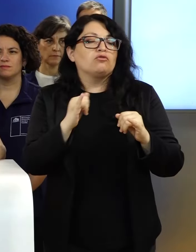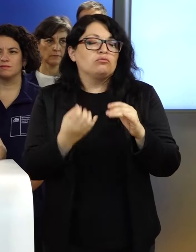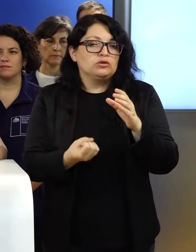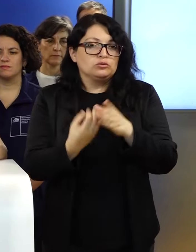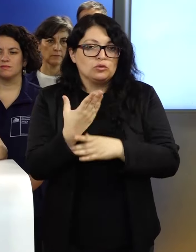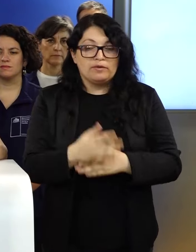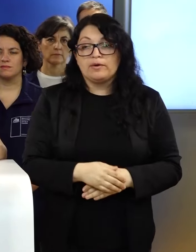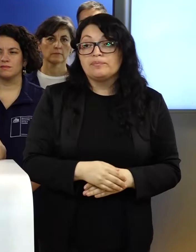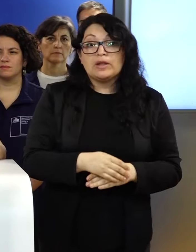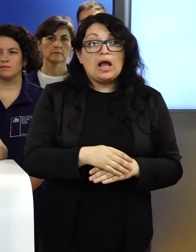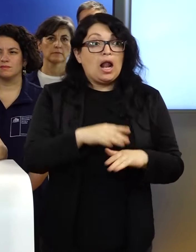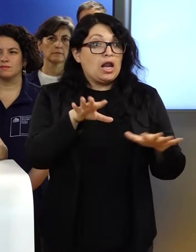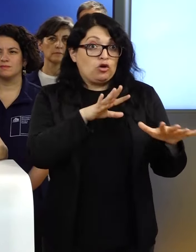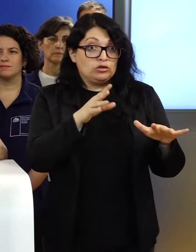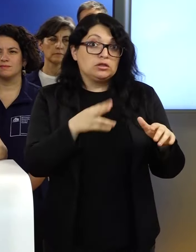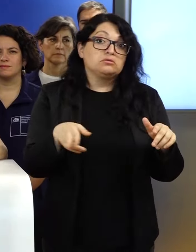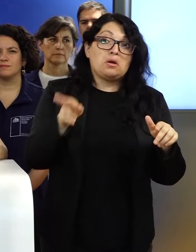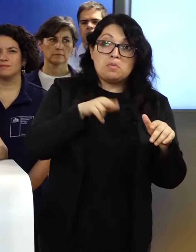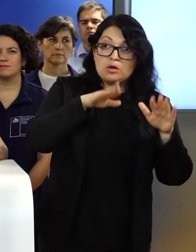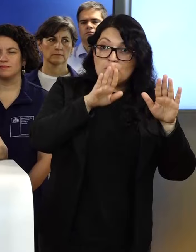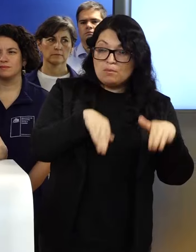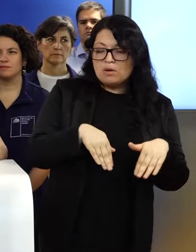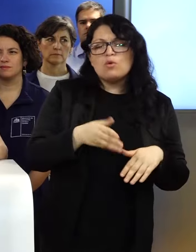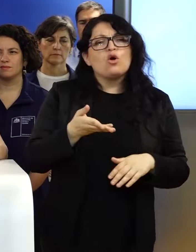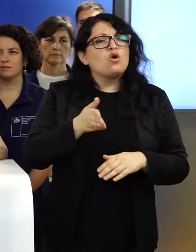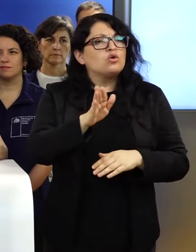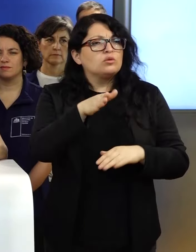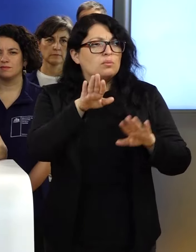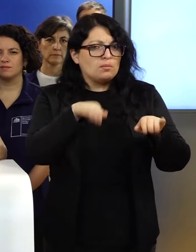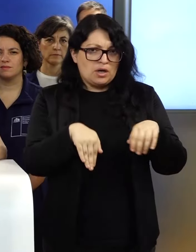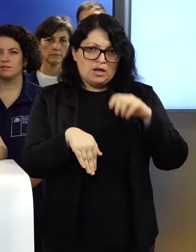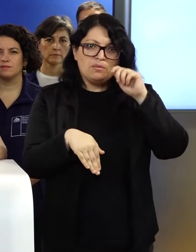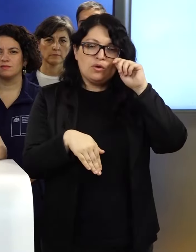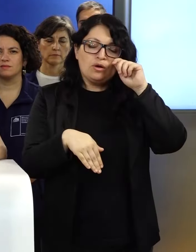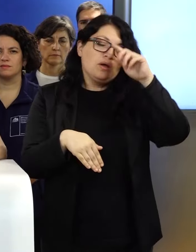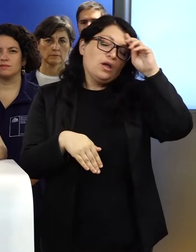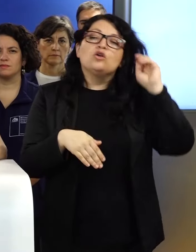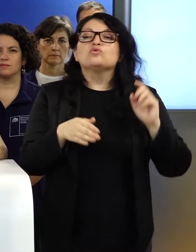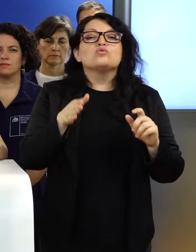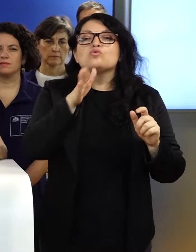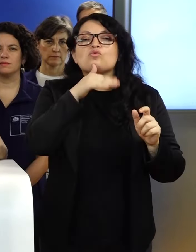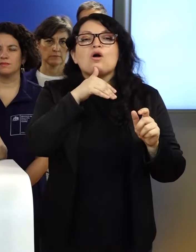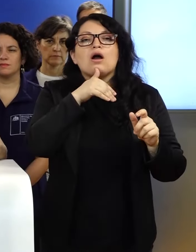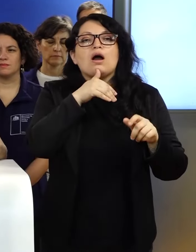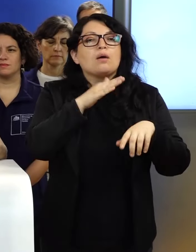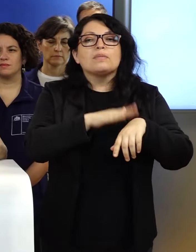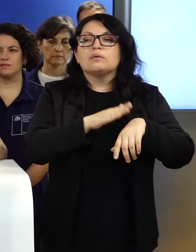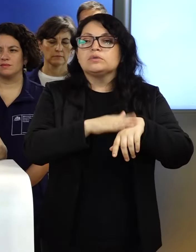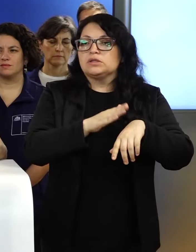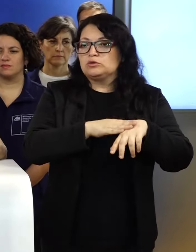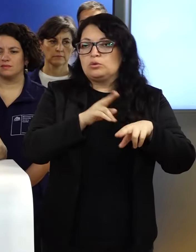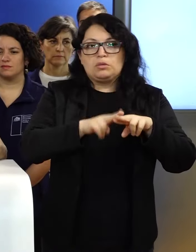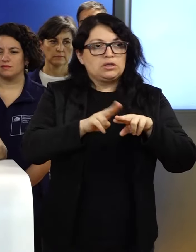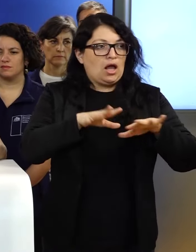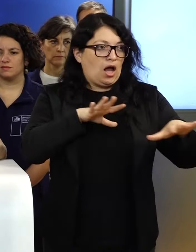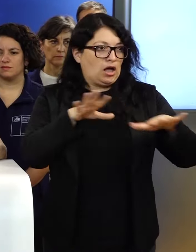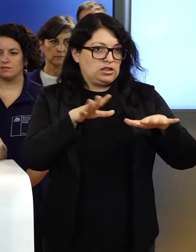Respecto a las que se repiten, se mantiene el bando que restringe los eventos masivos en